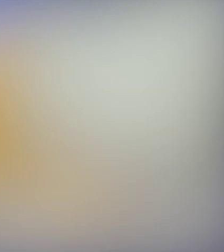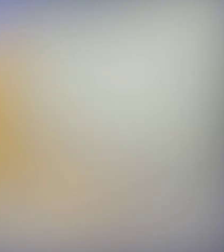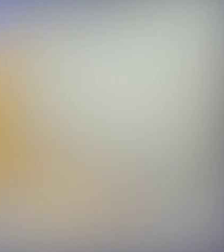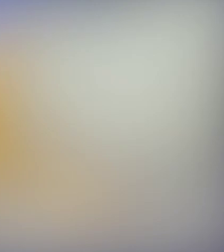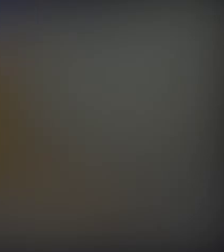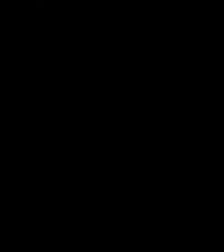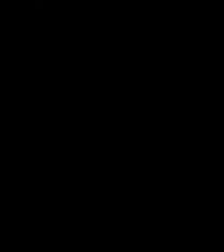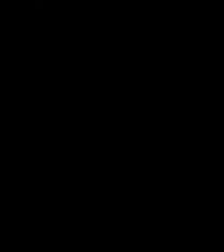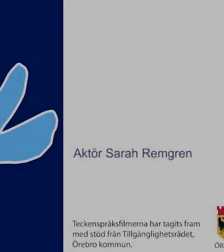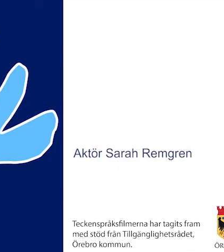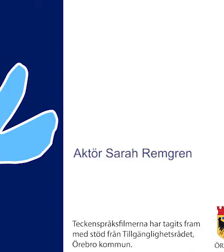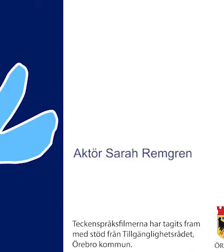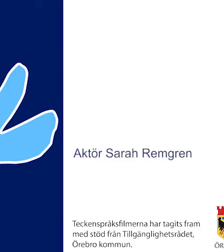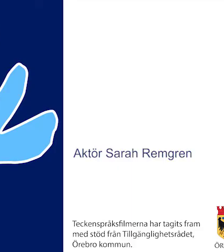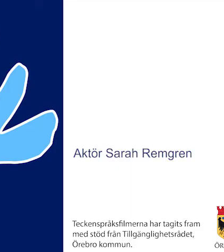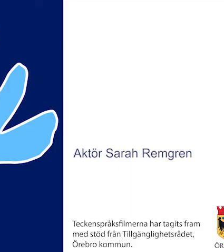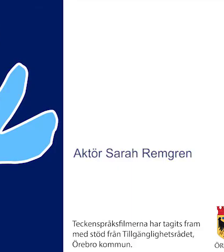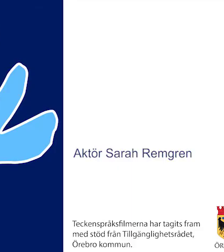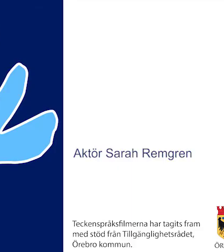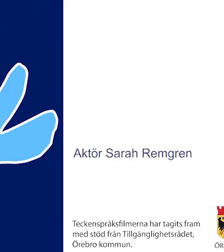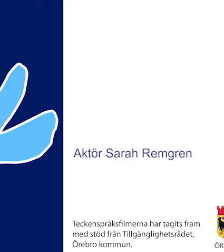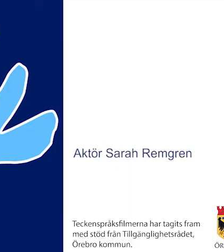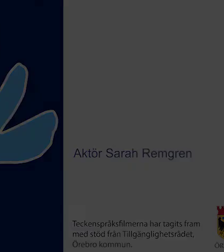för ung som gammal för ett möte med konsten. elever!